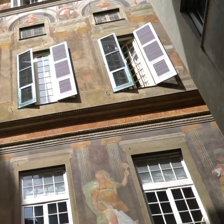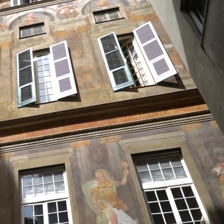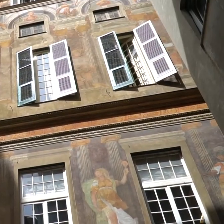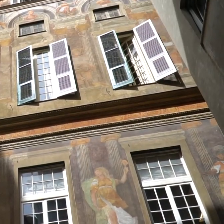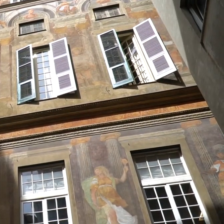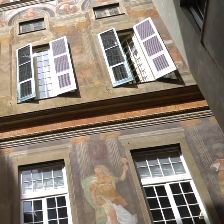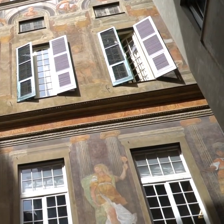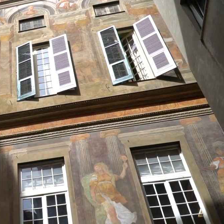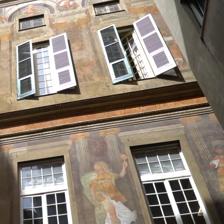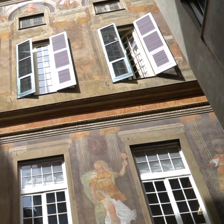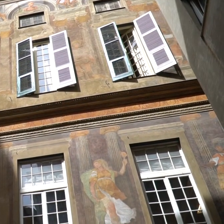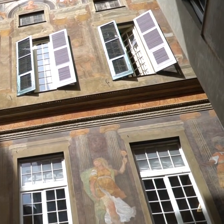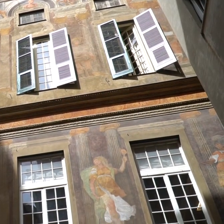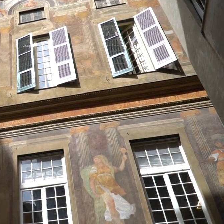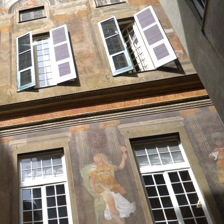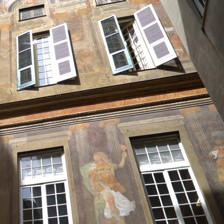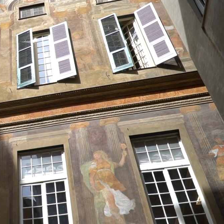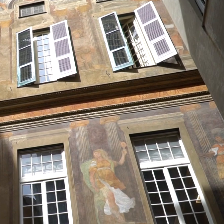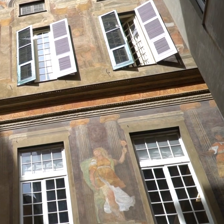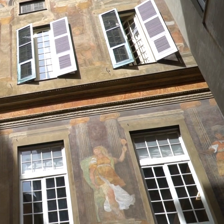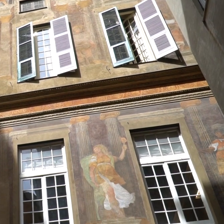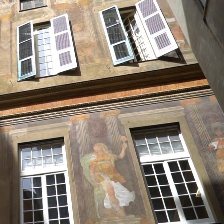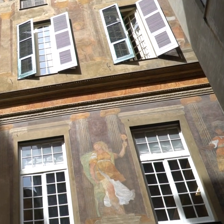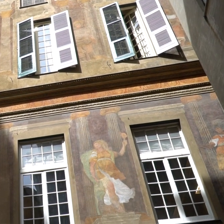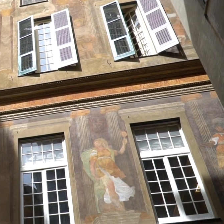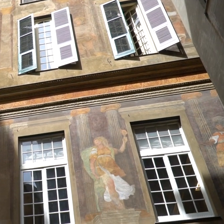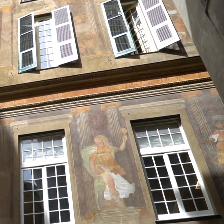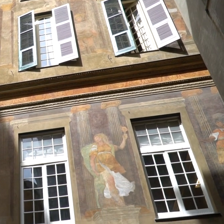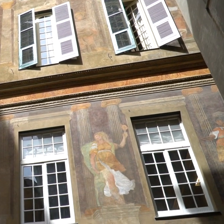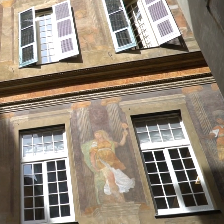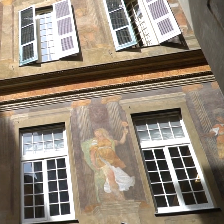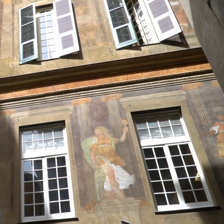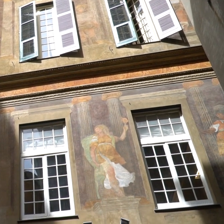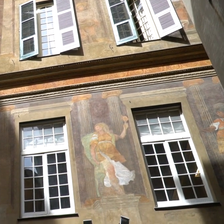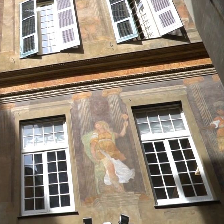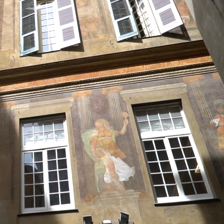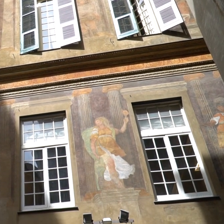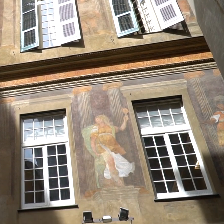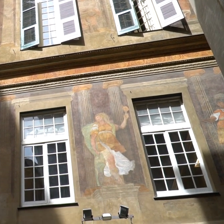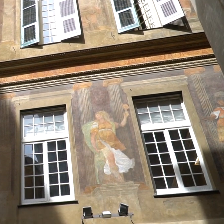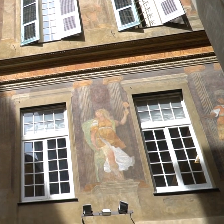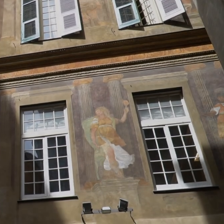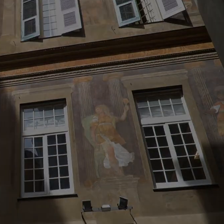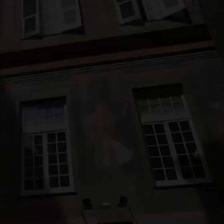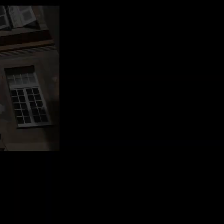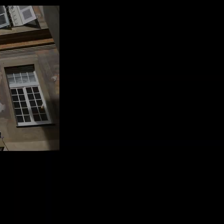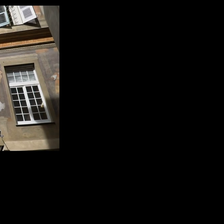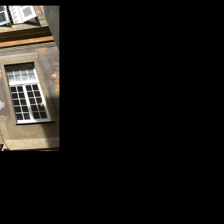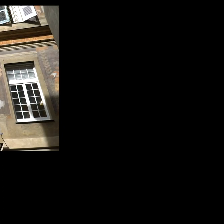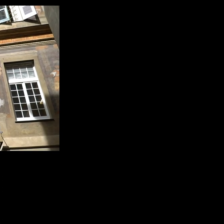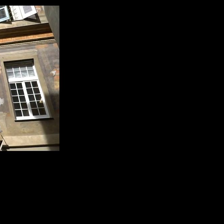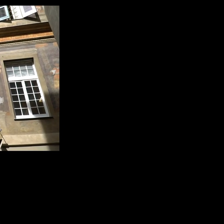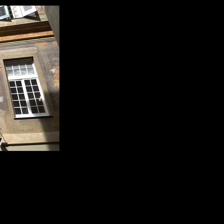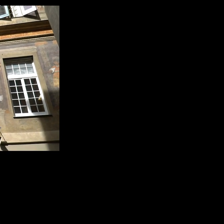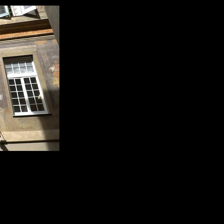metri quadrati. La facciata però con le sue straordinarie decorazioni doveva assolutamente essere uno tra